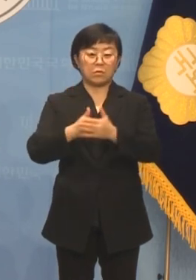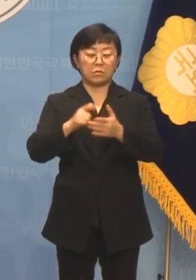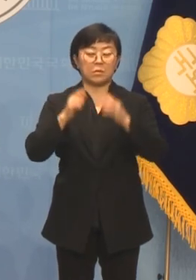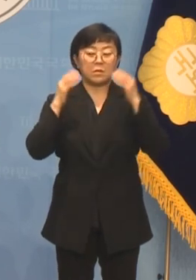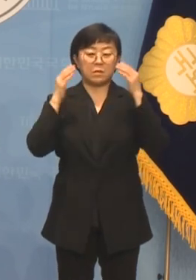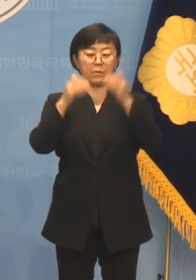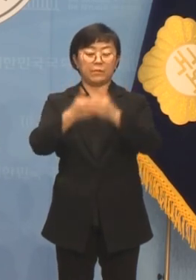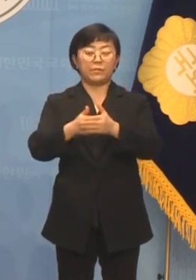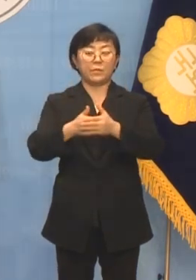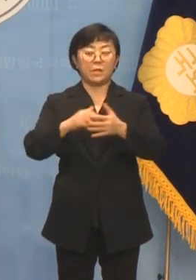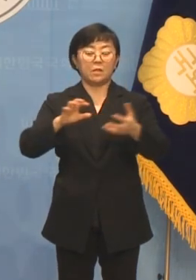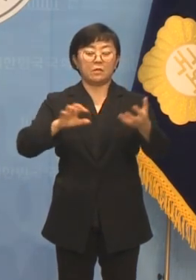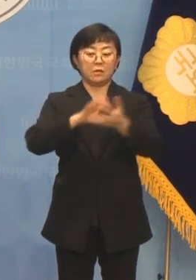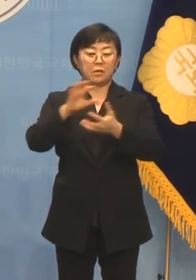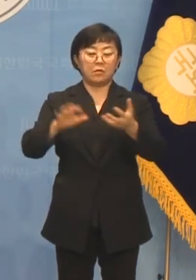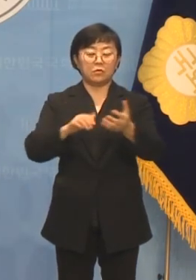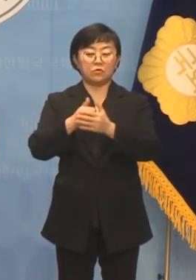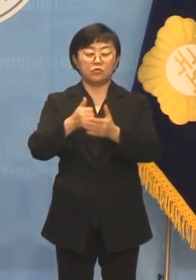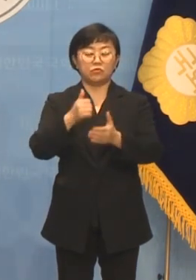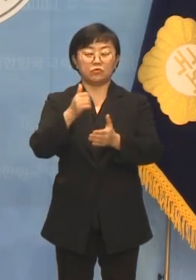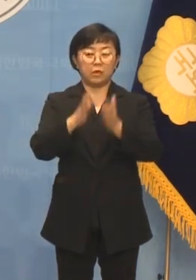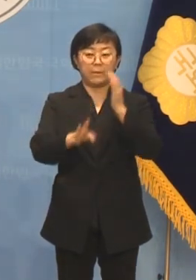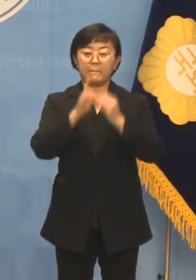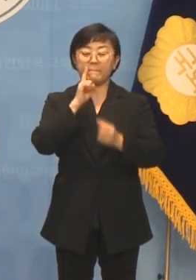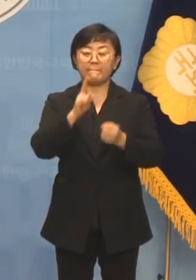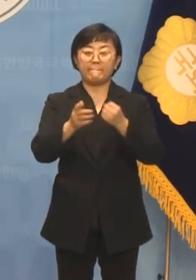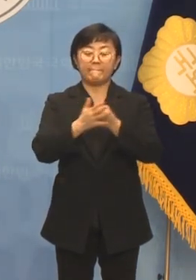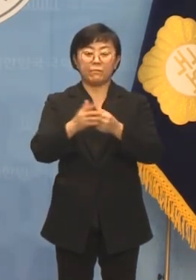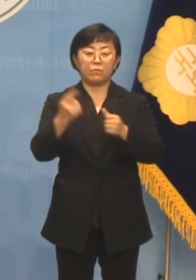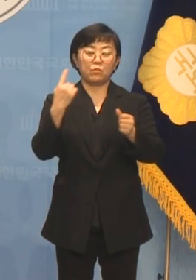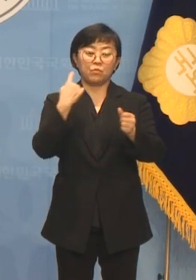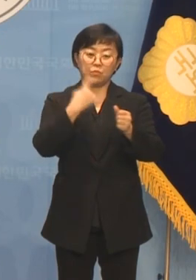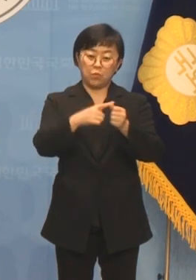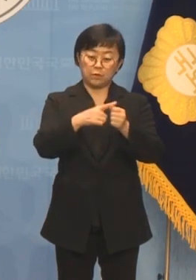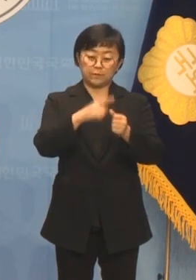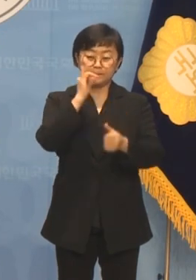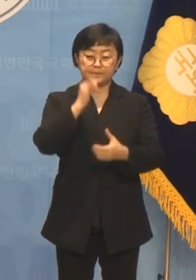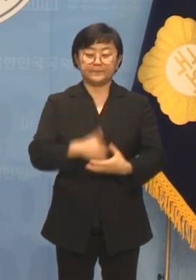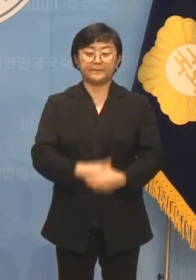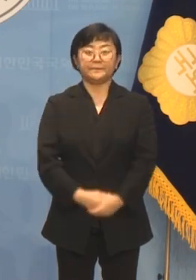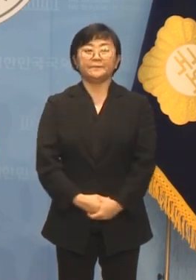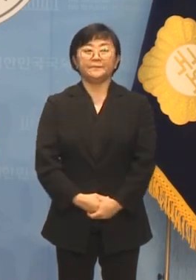내란의 수계라는 표현까지 써가며 모욕을 하였습니다.